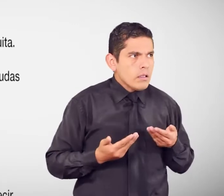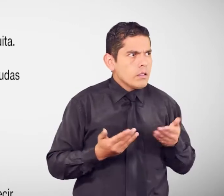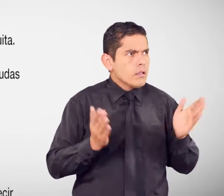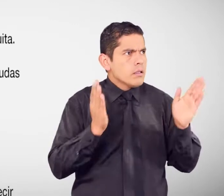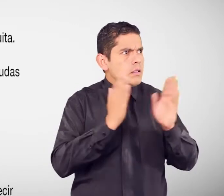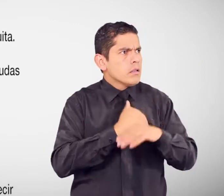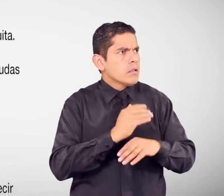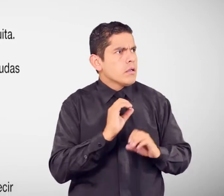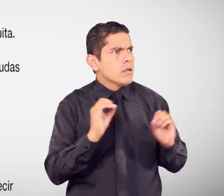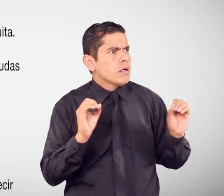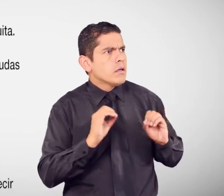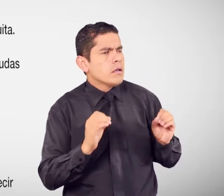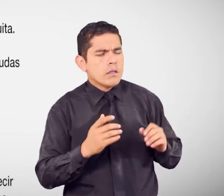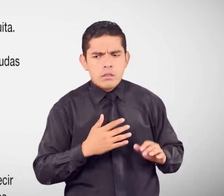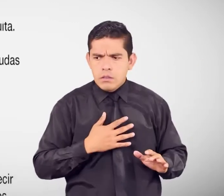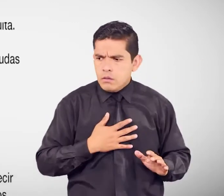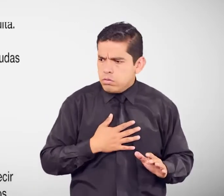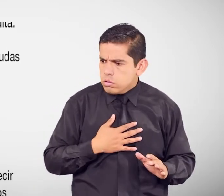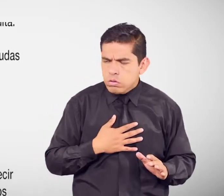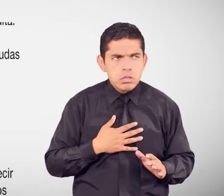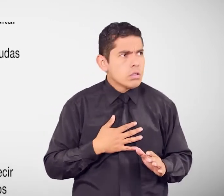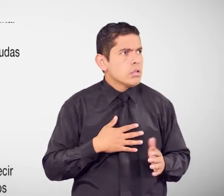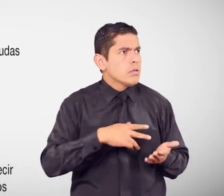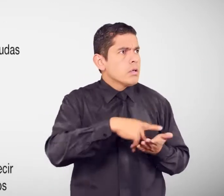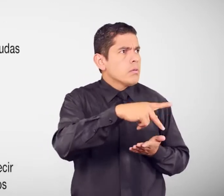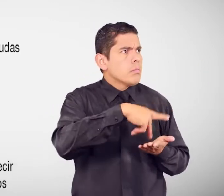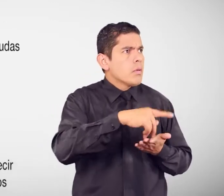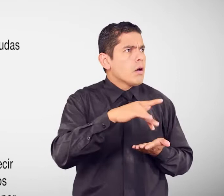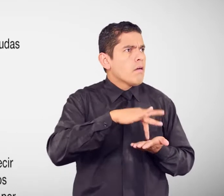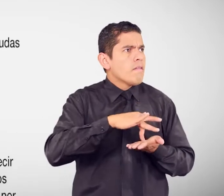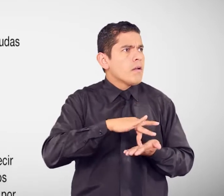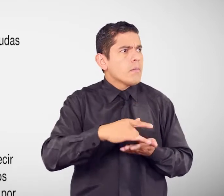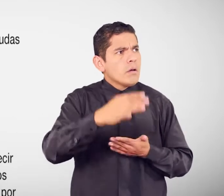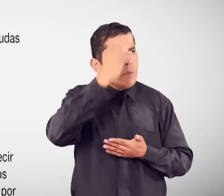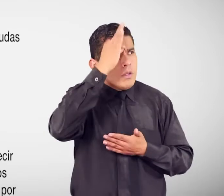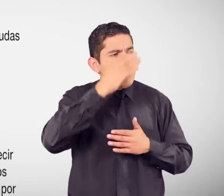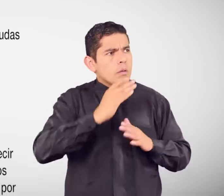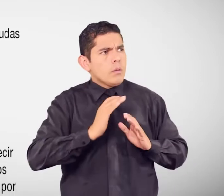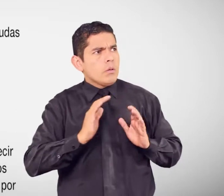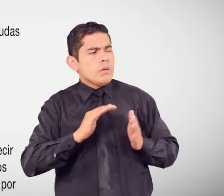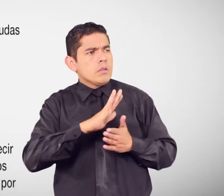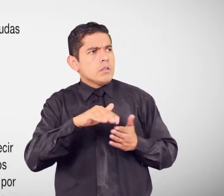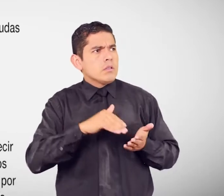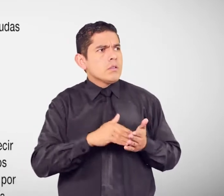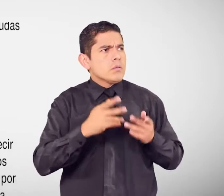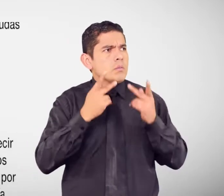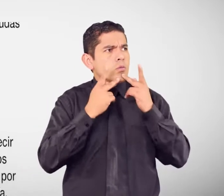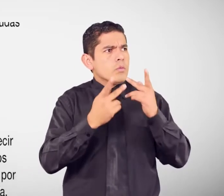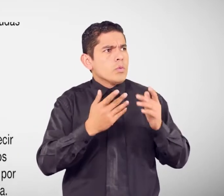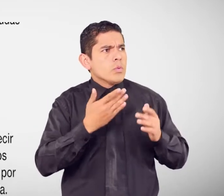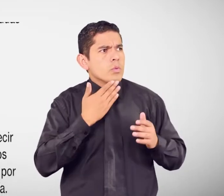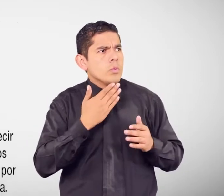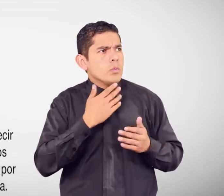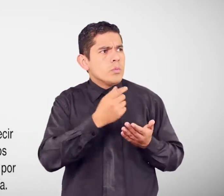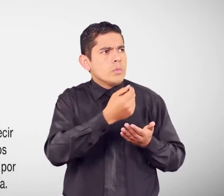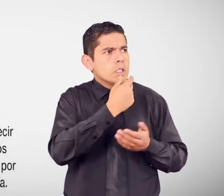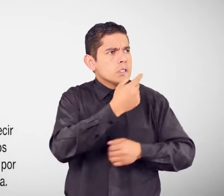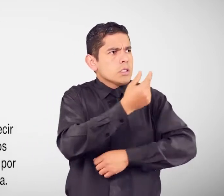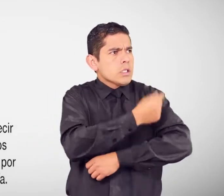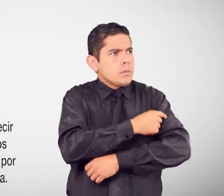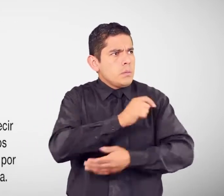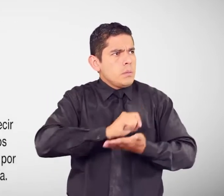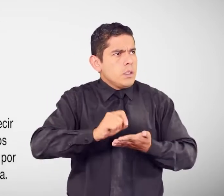Le quieren cobrar En las farmacias De los hospitales O centros De salud públicos Por la medicina Que te recetó El Hola